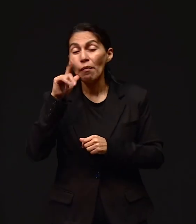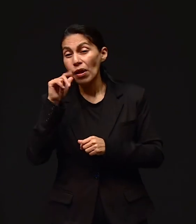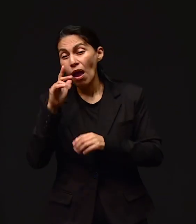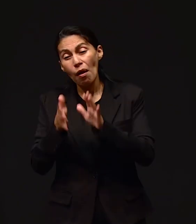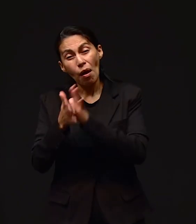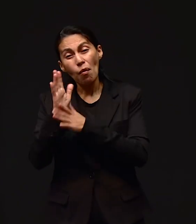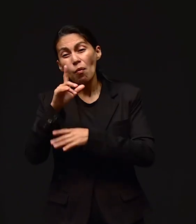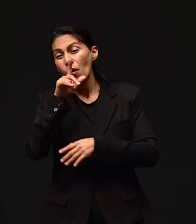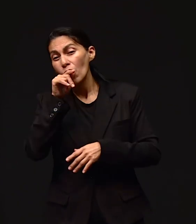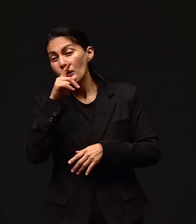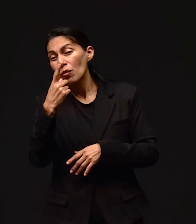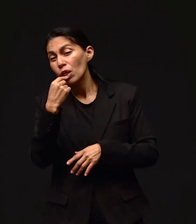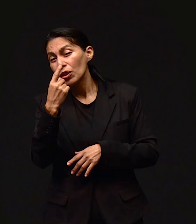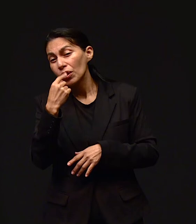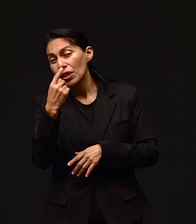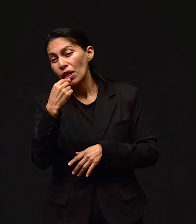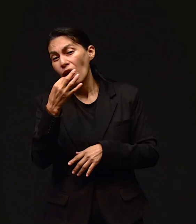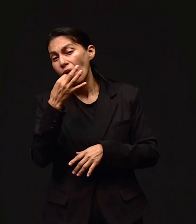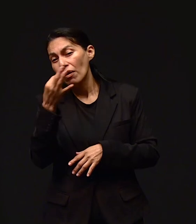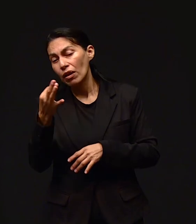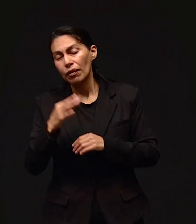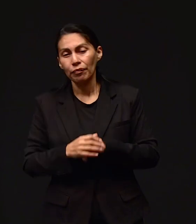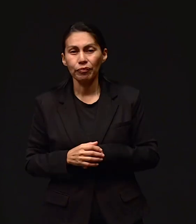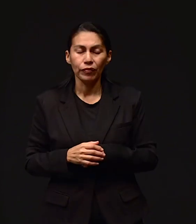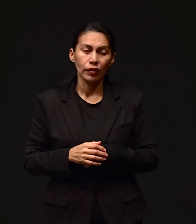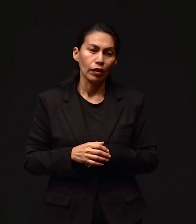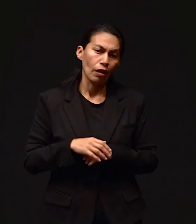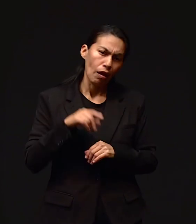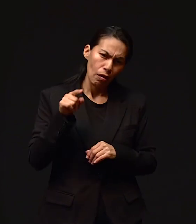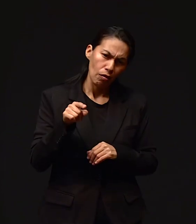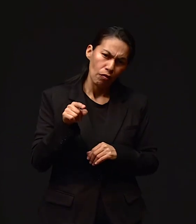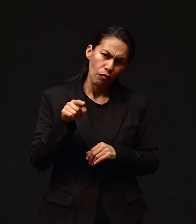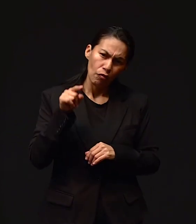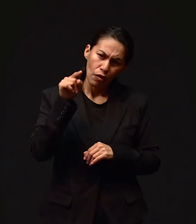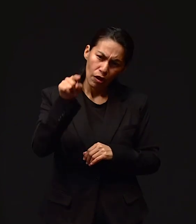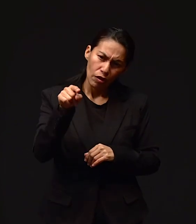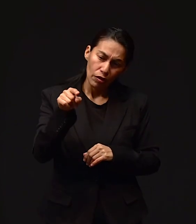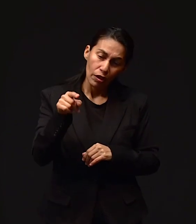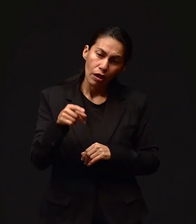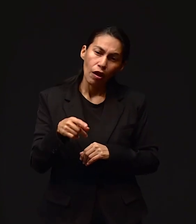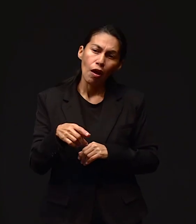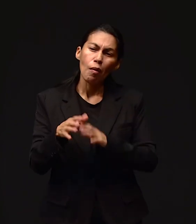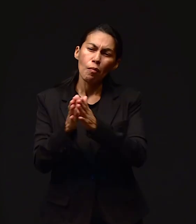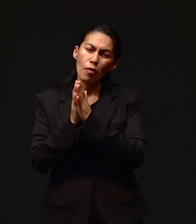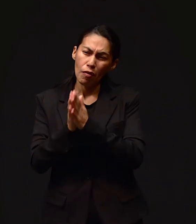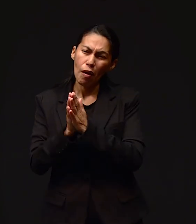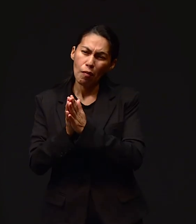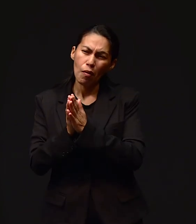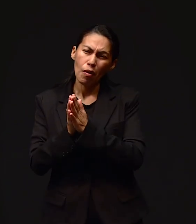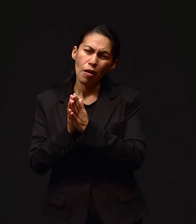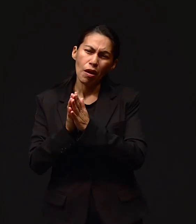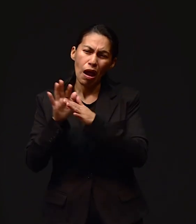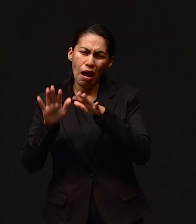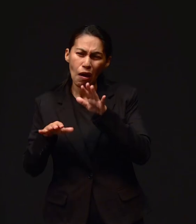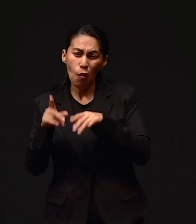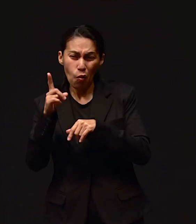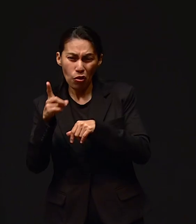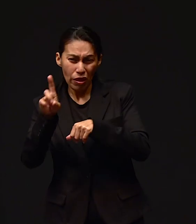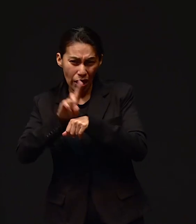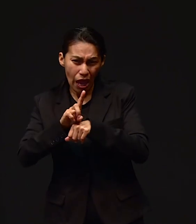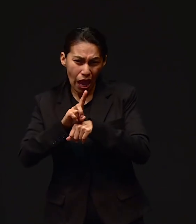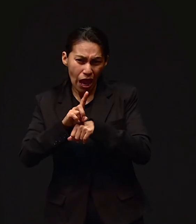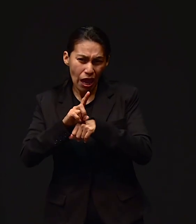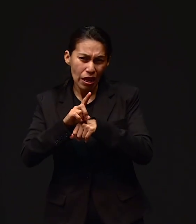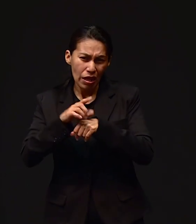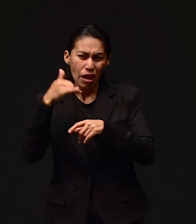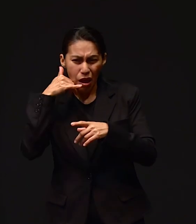parte a las autoridades y vamos a esperar. Cuando ellos dieron parte a las autoridades, les dijeron, pues cada tercer día llámenos para ver qué